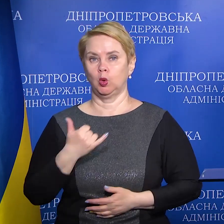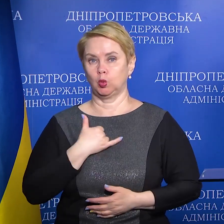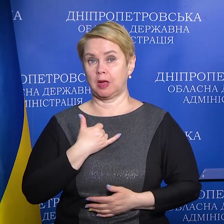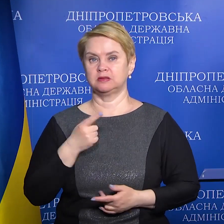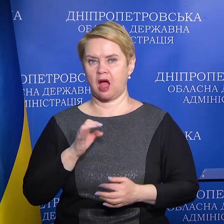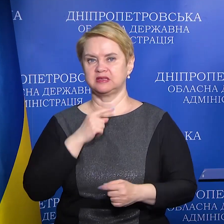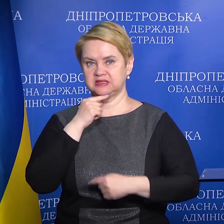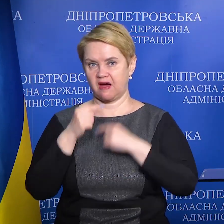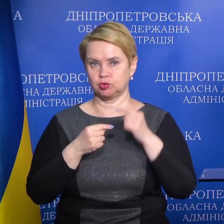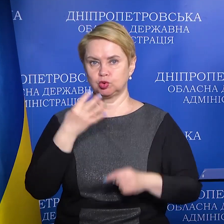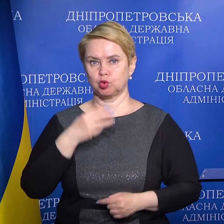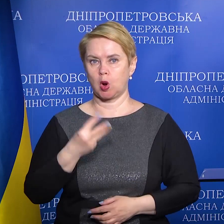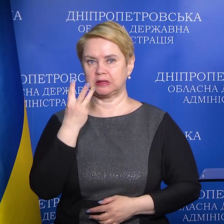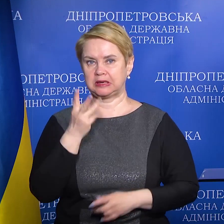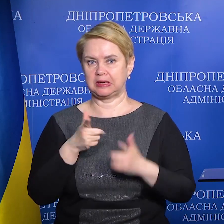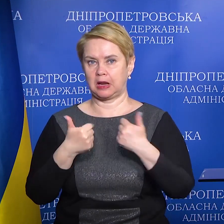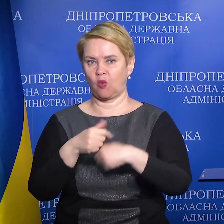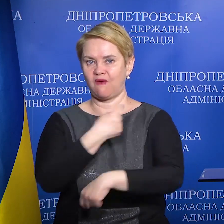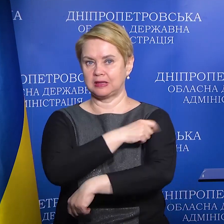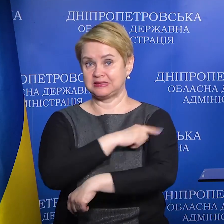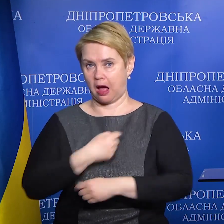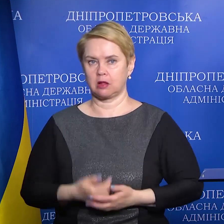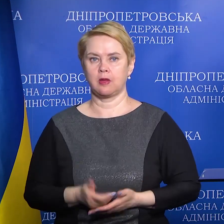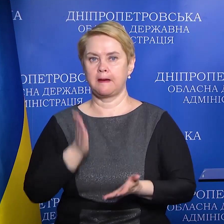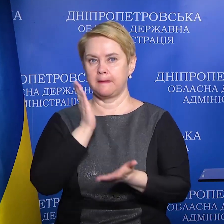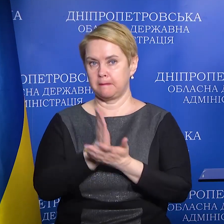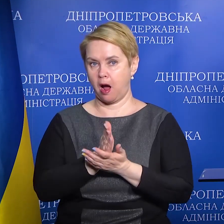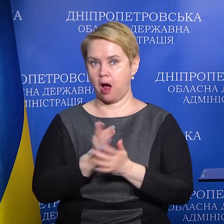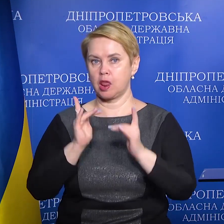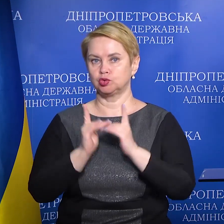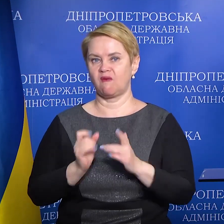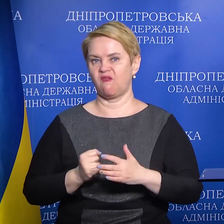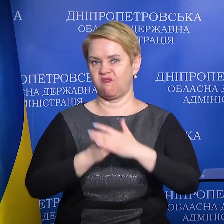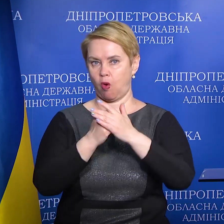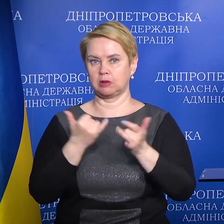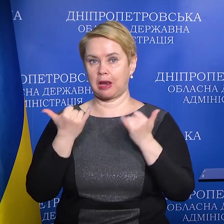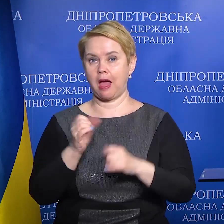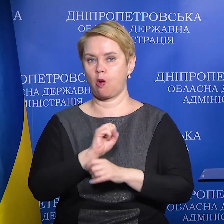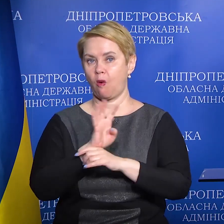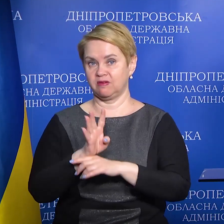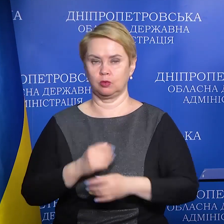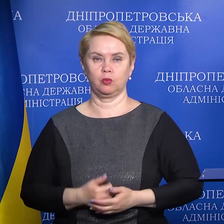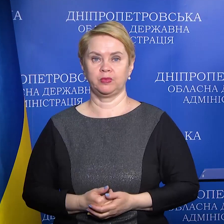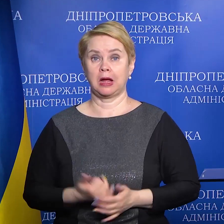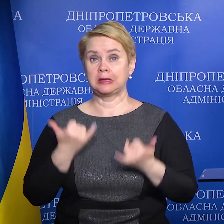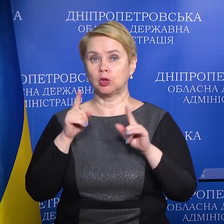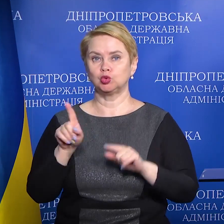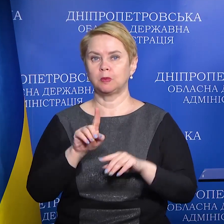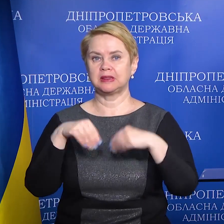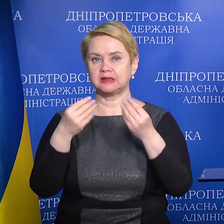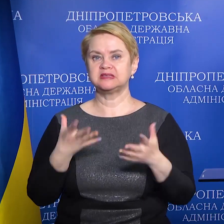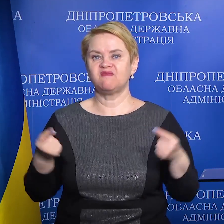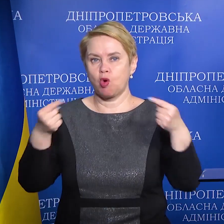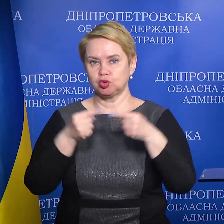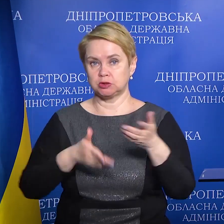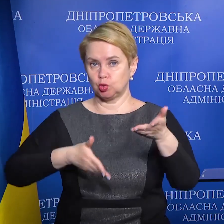нас, як і завжди, 43 лікувальні заклади мають ліжковий фонд для ковіду, для того, щоб надавати